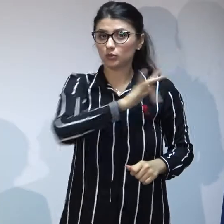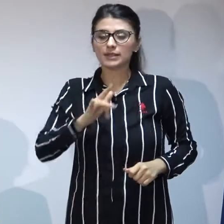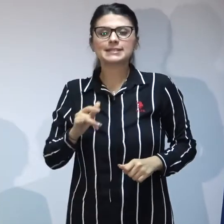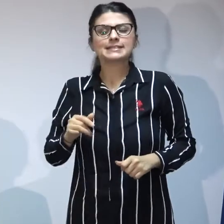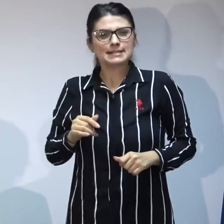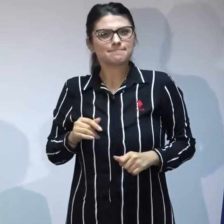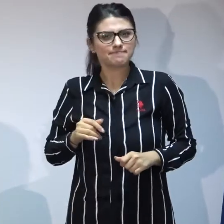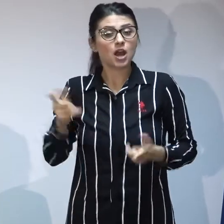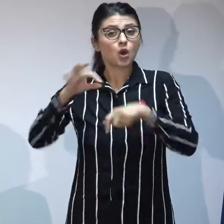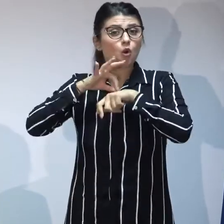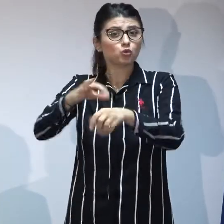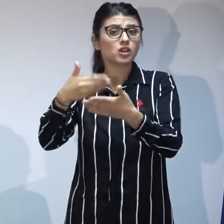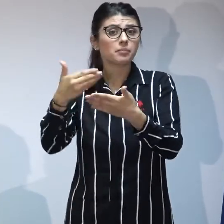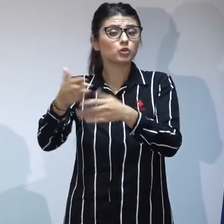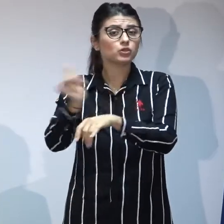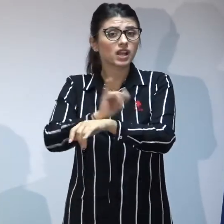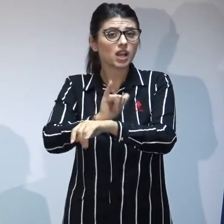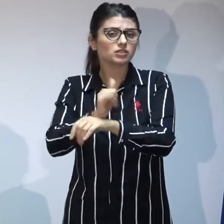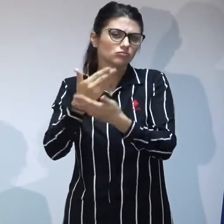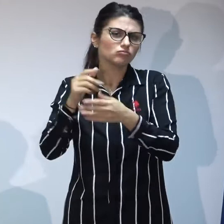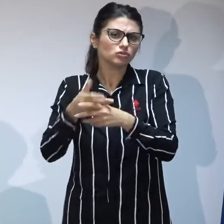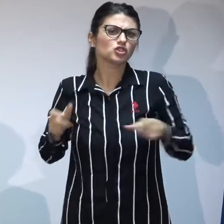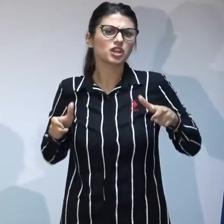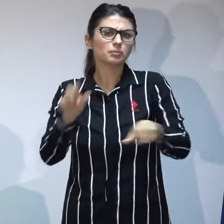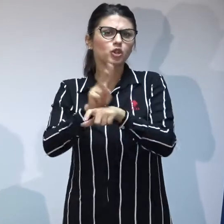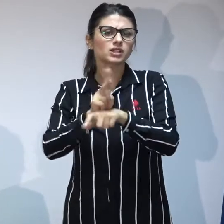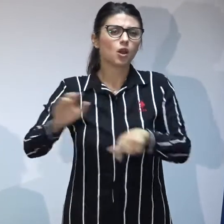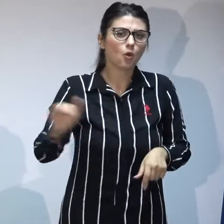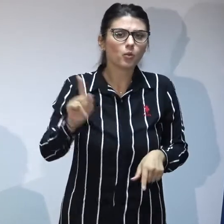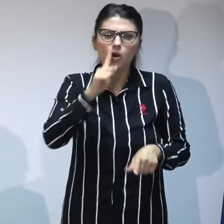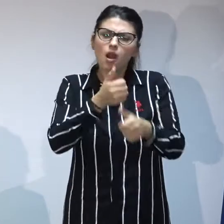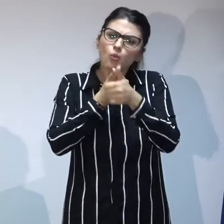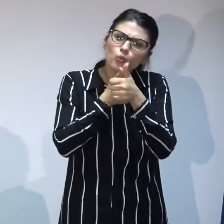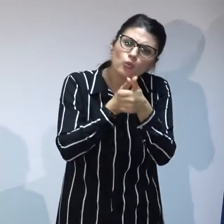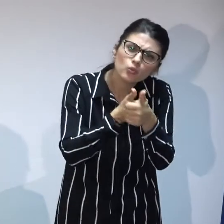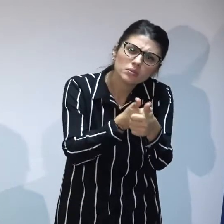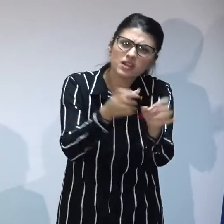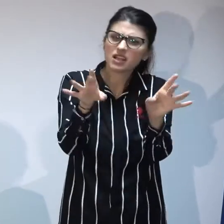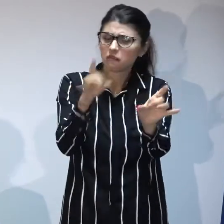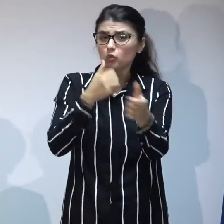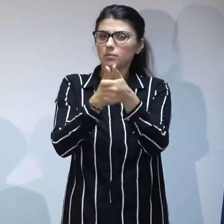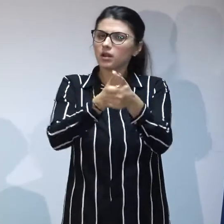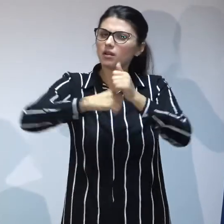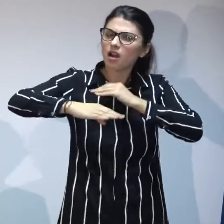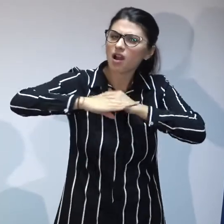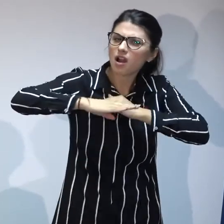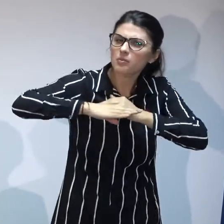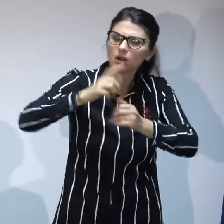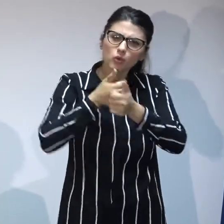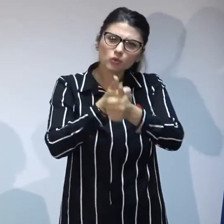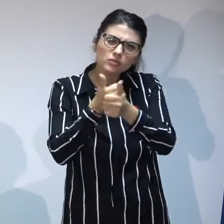generale de asistență socială și protecție a copilului nu au urmărit îndeaproape și nu urmăresc implementarea acestor